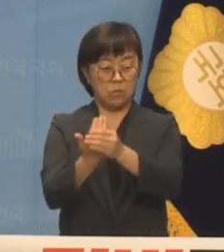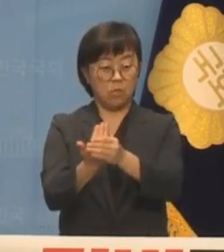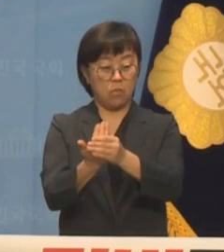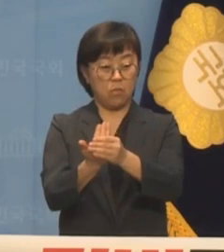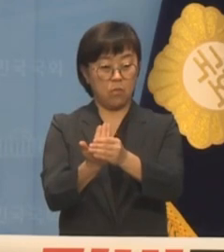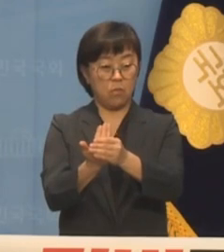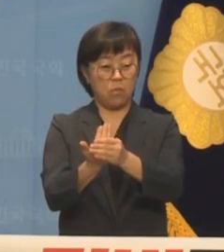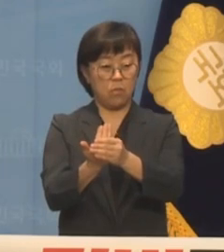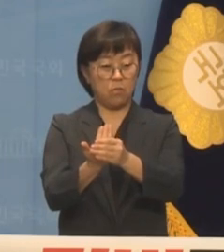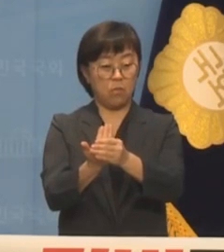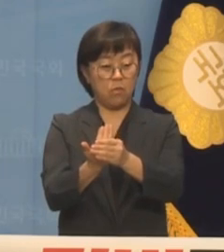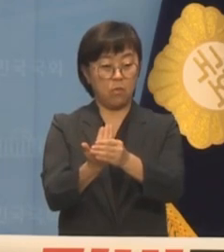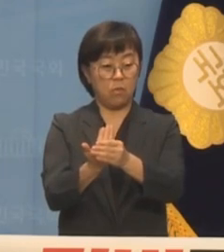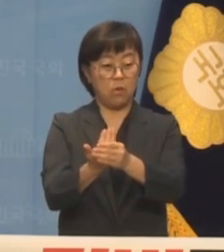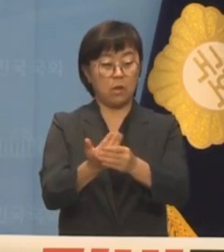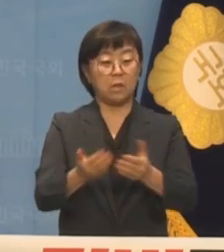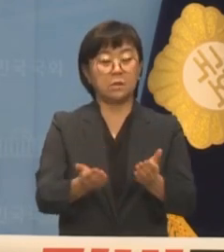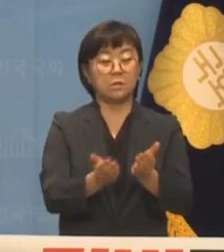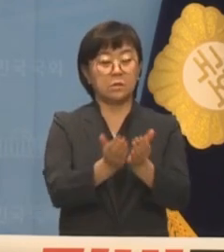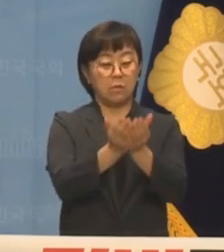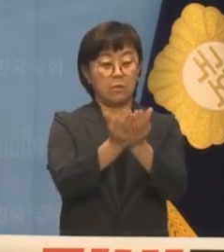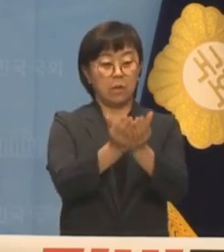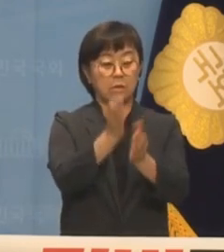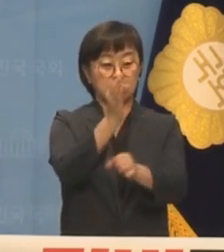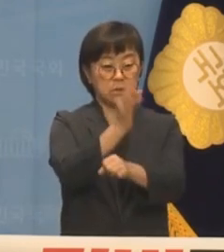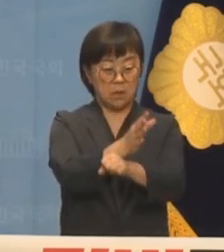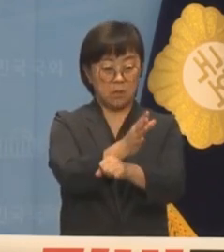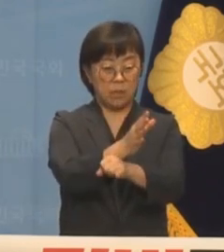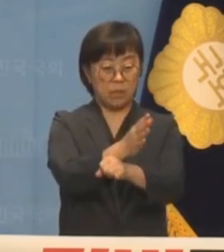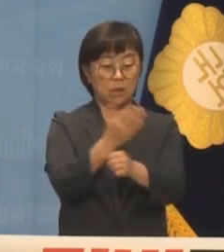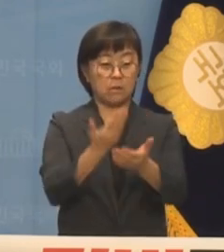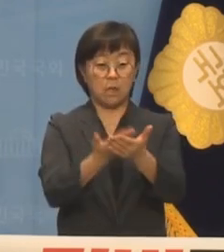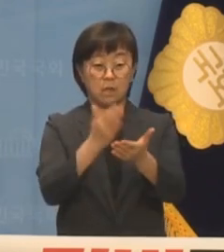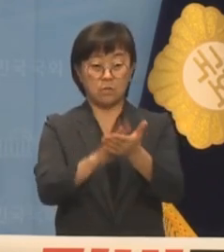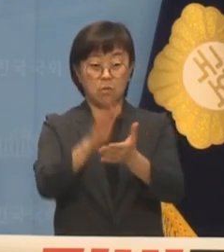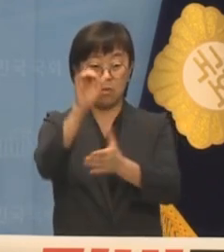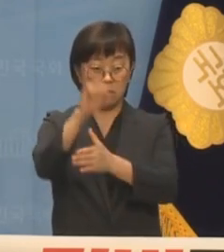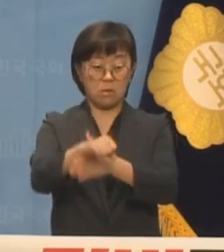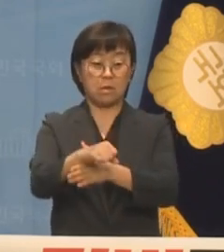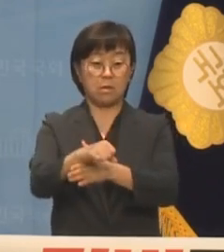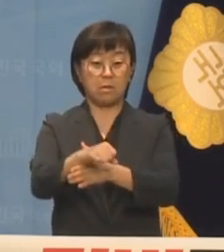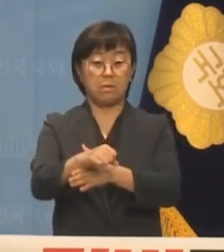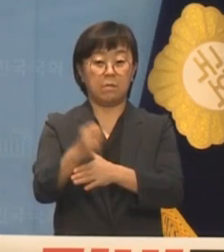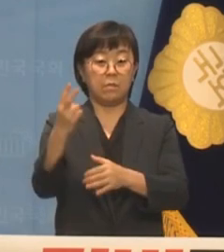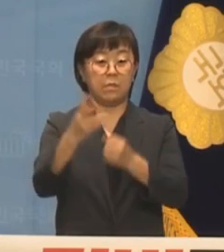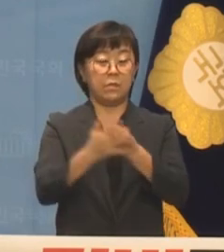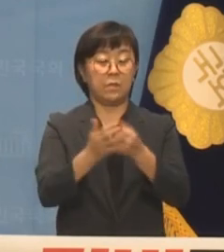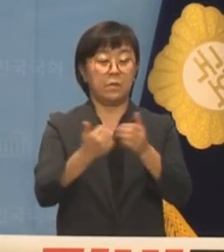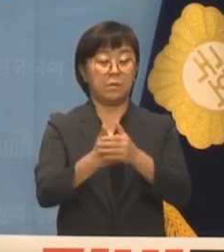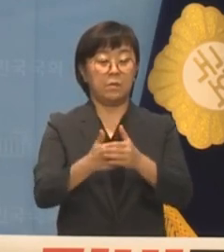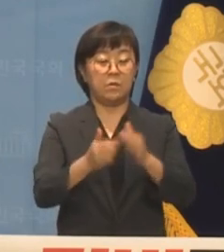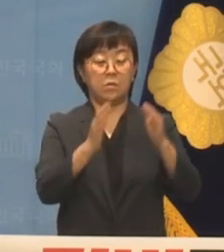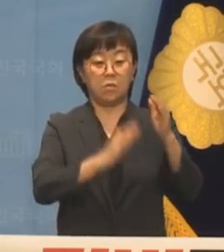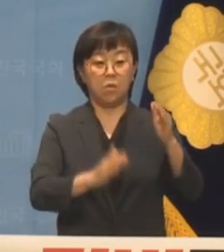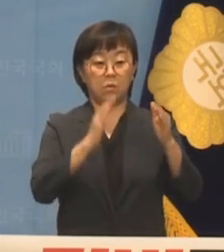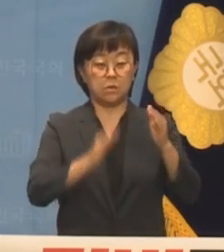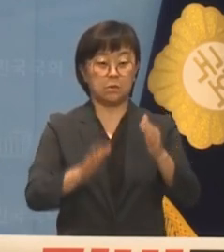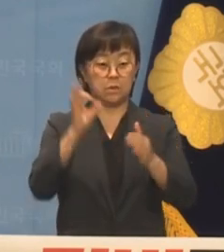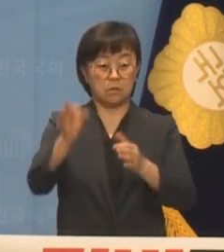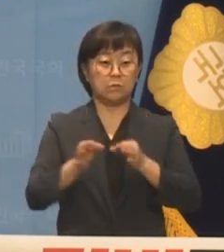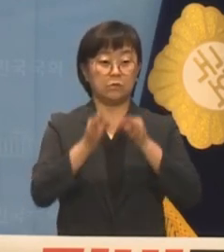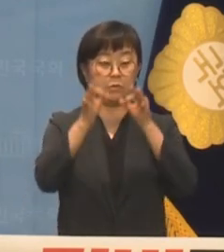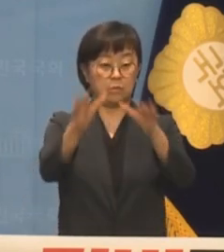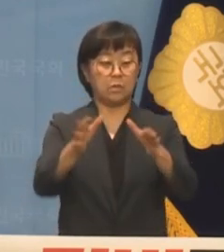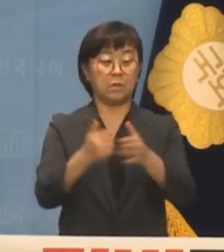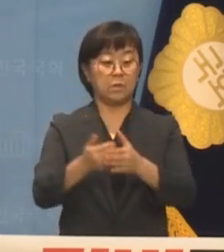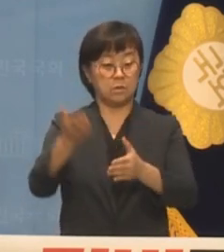경우 선박을 구입, 개조하는 것을 허가했거나 그에게 공적 자금을 투입한